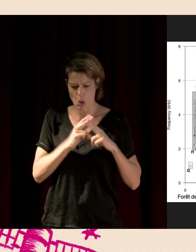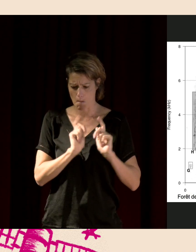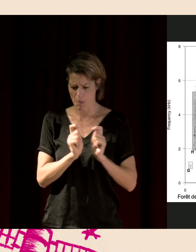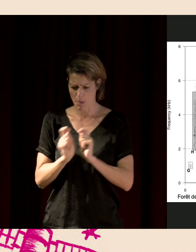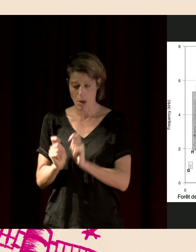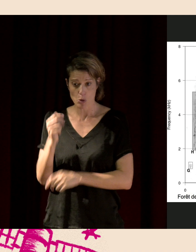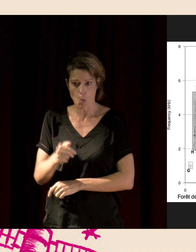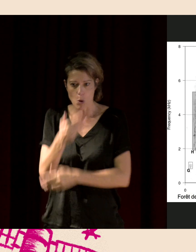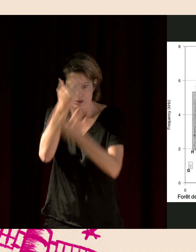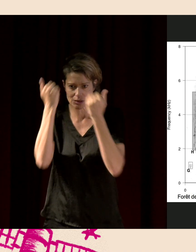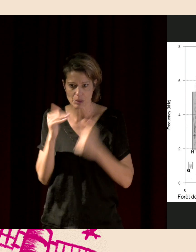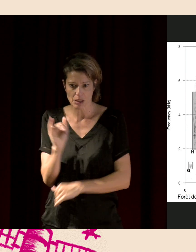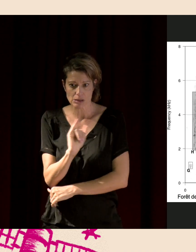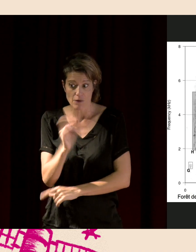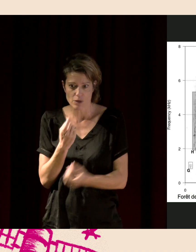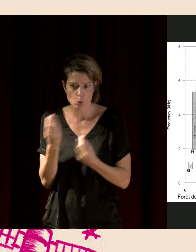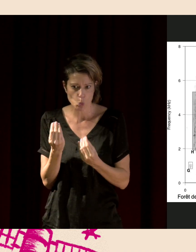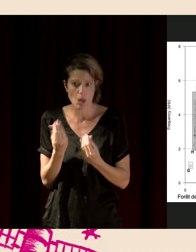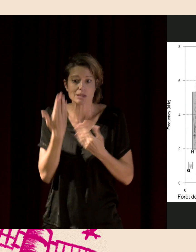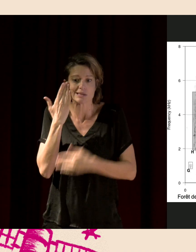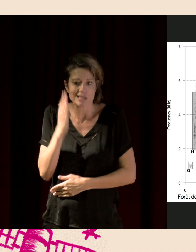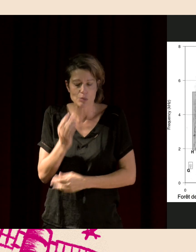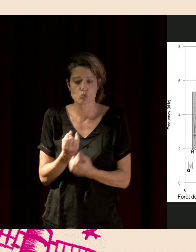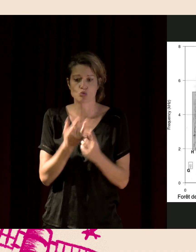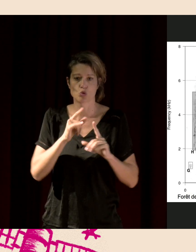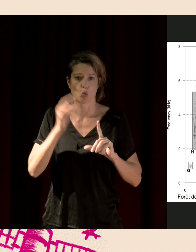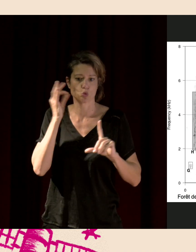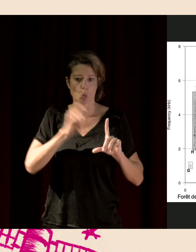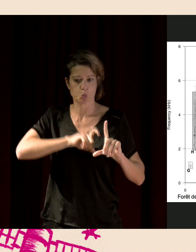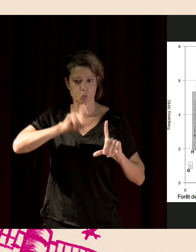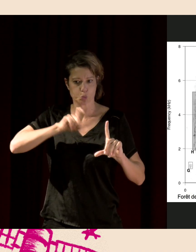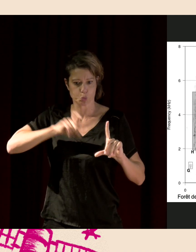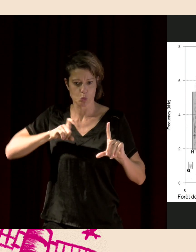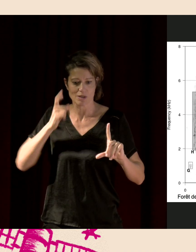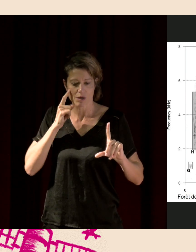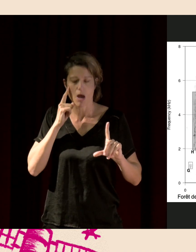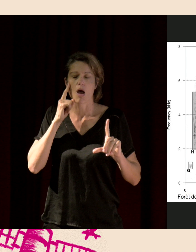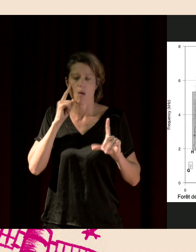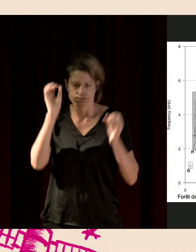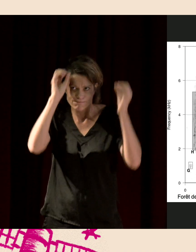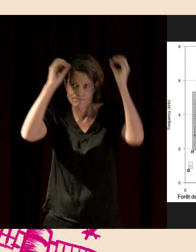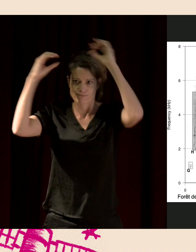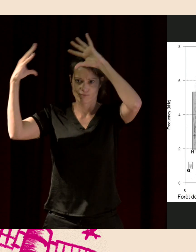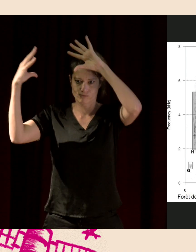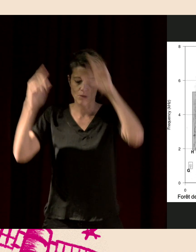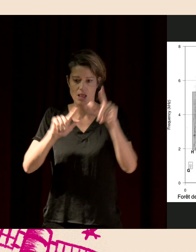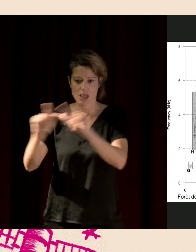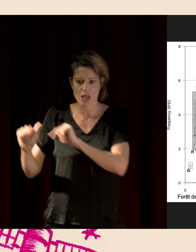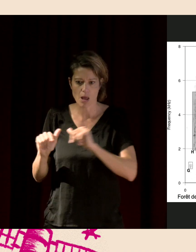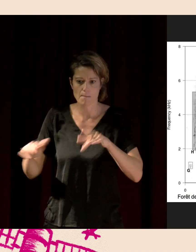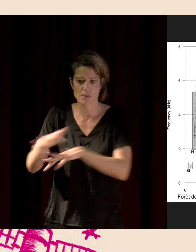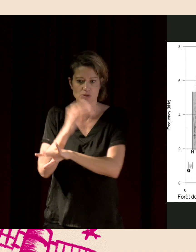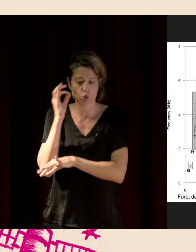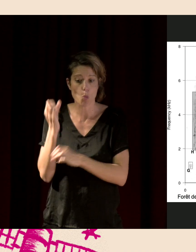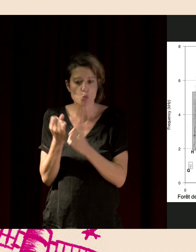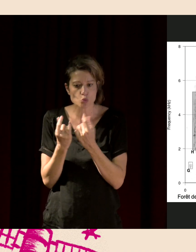juste dire que là, je peux en avoir huit différents. Mais ça, ça nous donne une indication sur la diversité, sur la richesse sonore de cet enregistrement.